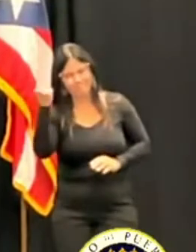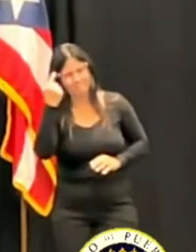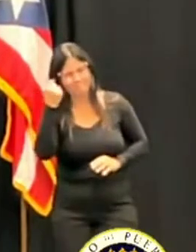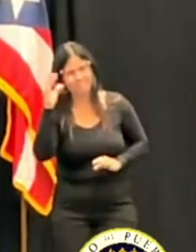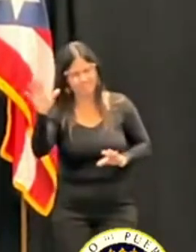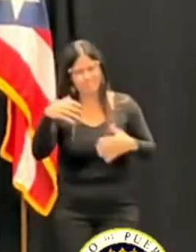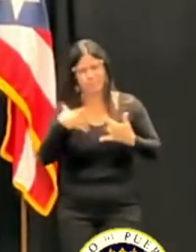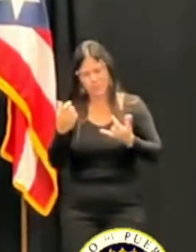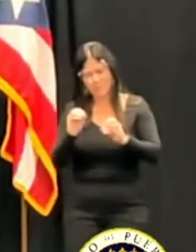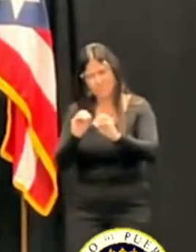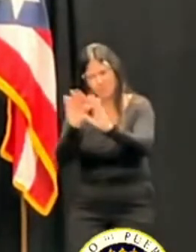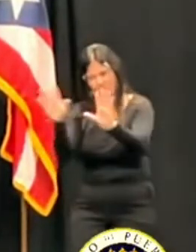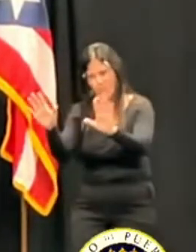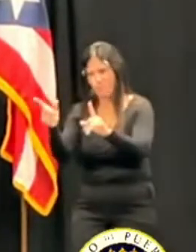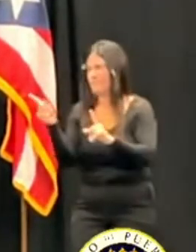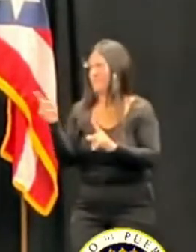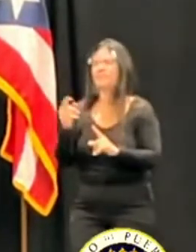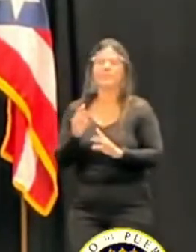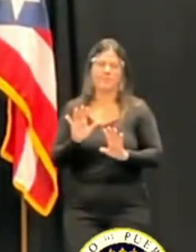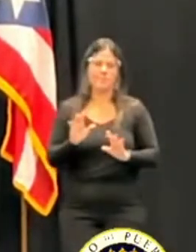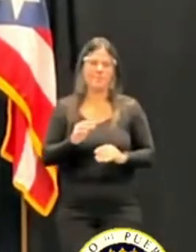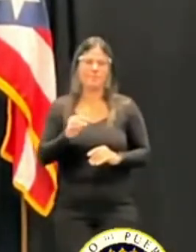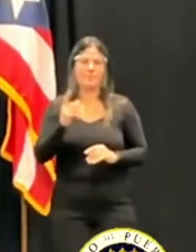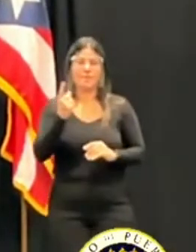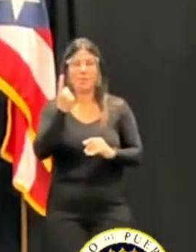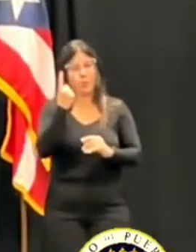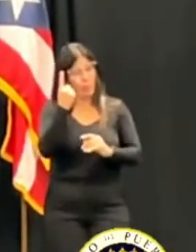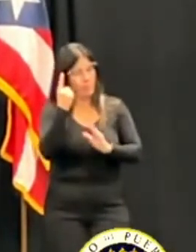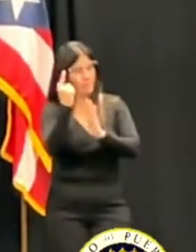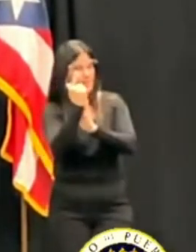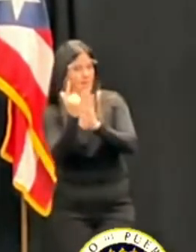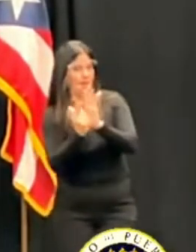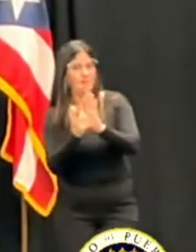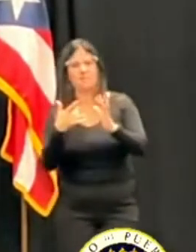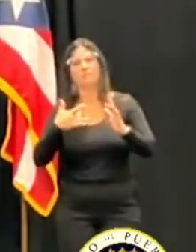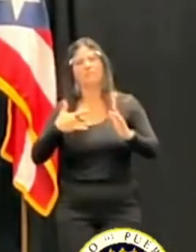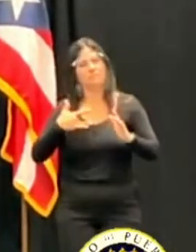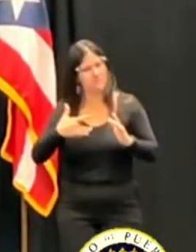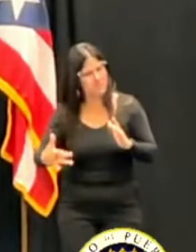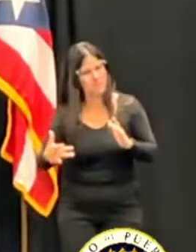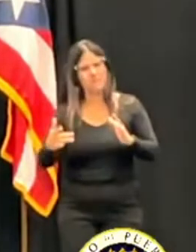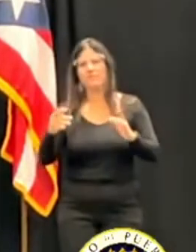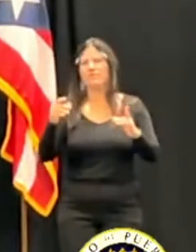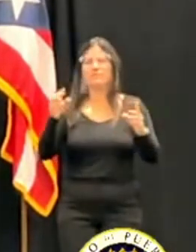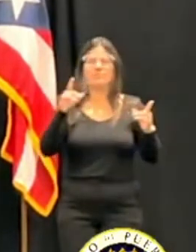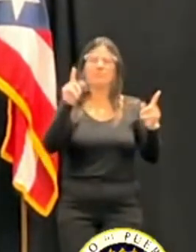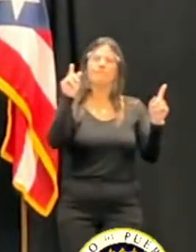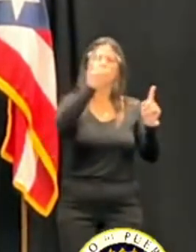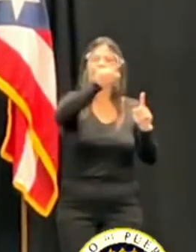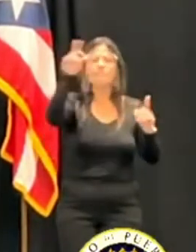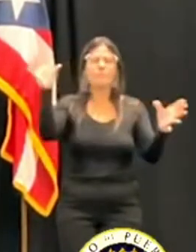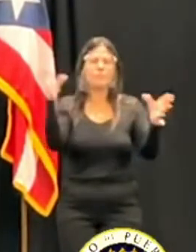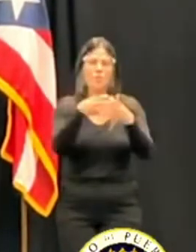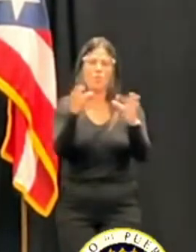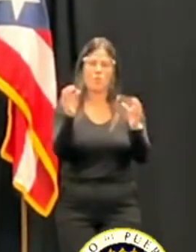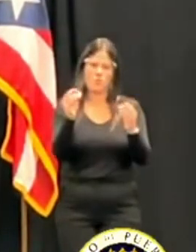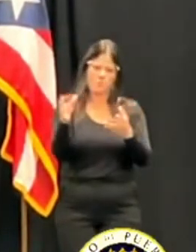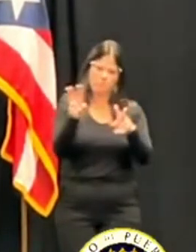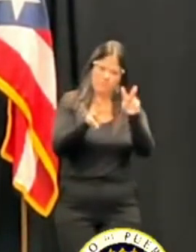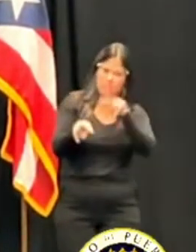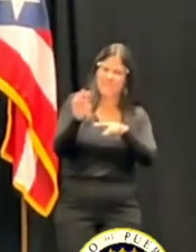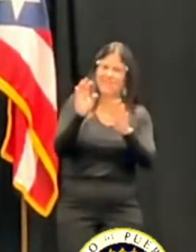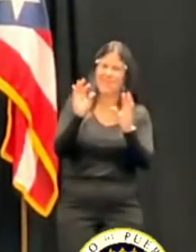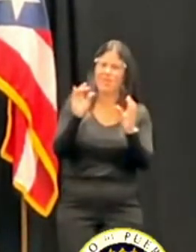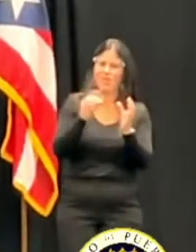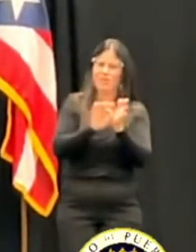hay una ley que obliga a la oficina del Contralor a que los municipios se auditen no